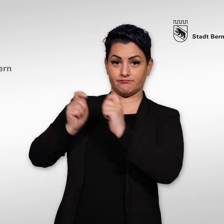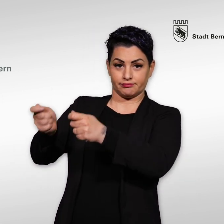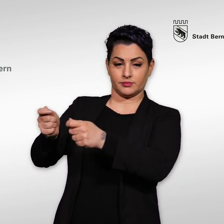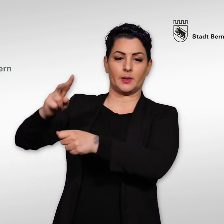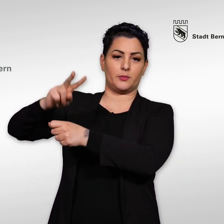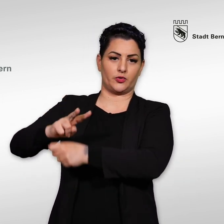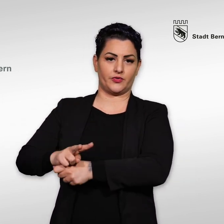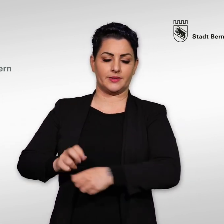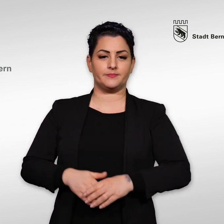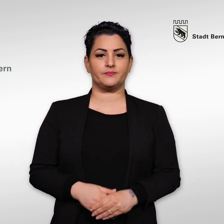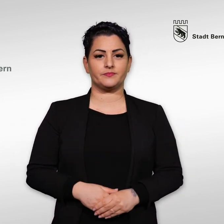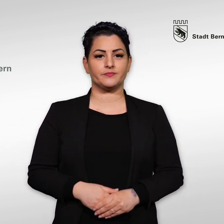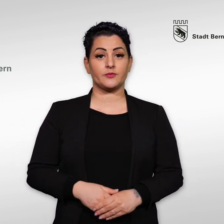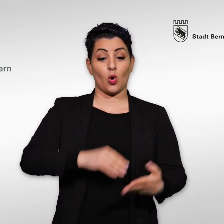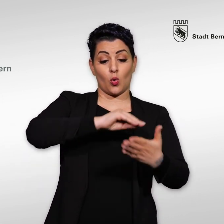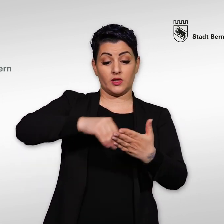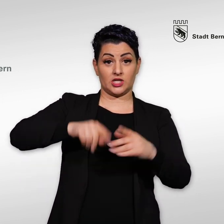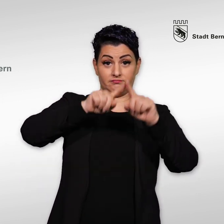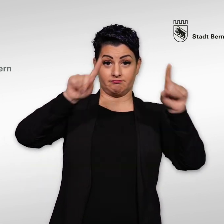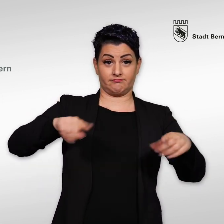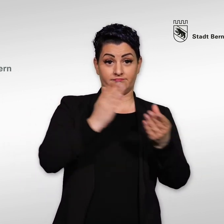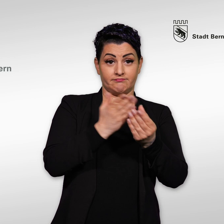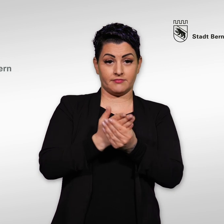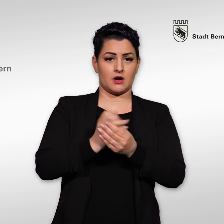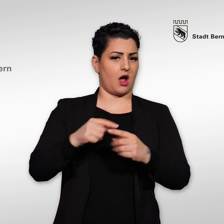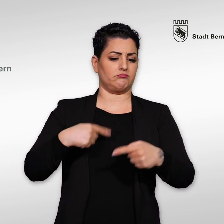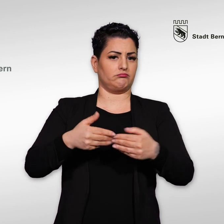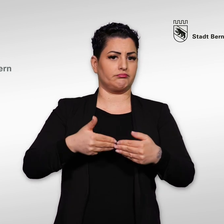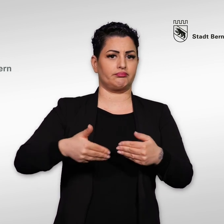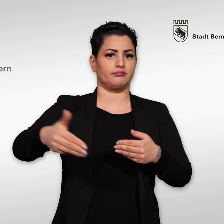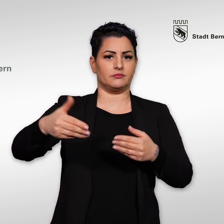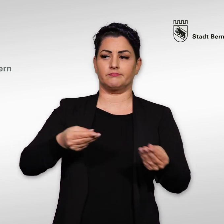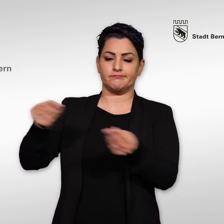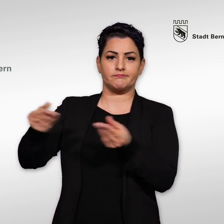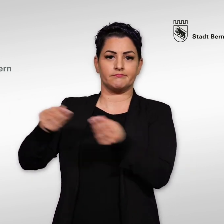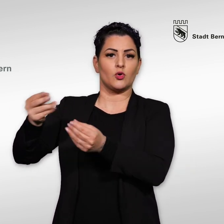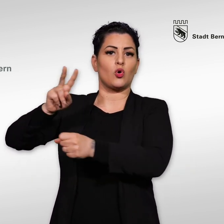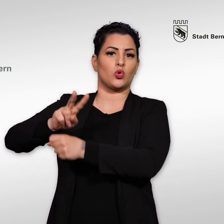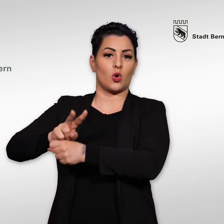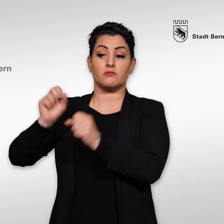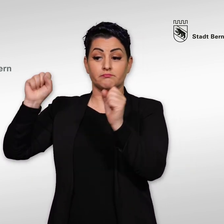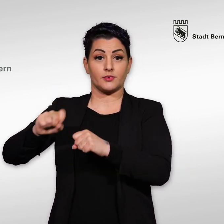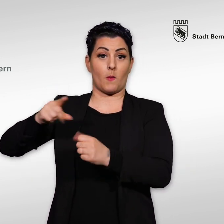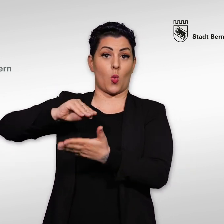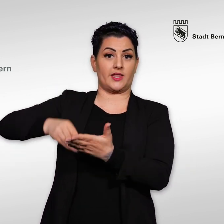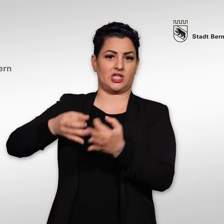einreichen und prüfen Die Unterschriftenbogen können bei der Stadtkanzlei laufend zur Kontrolle oder